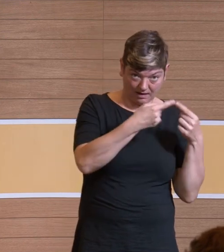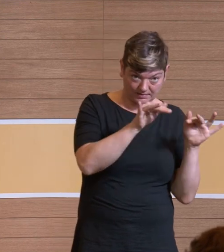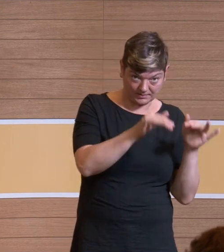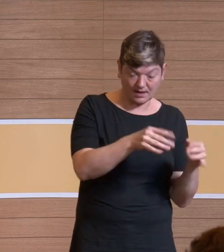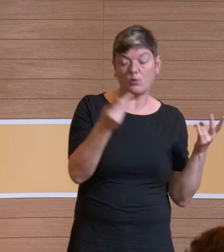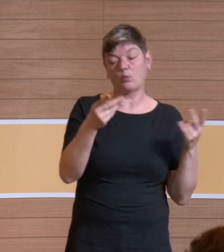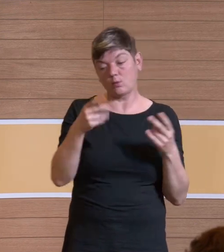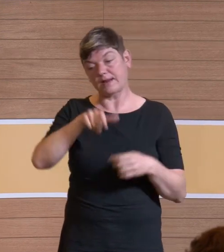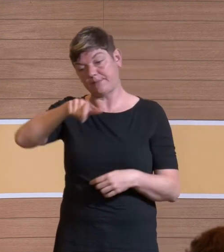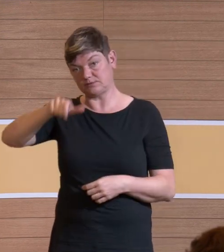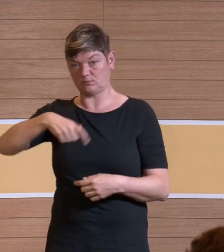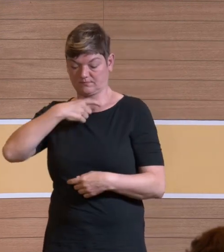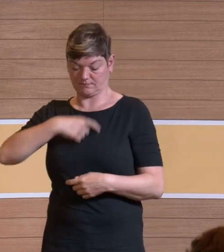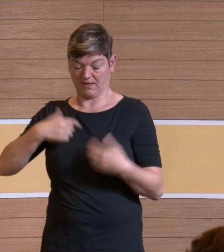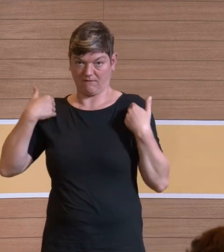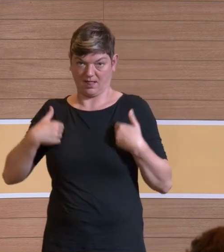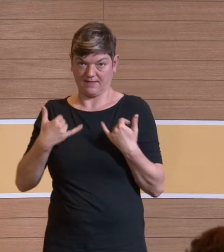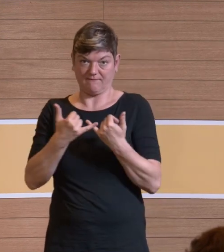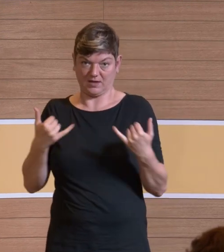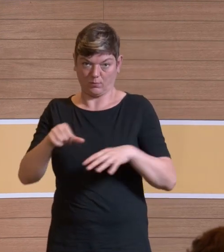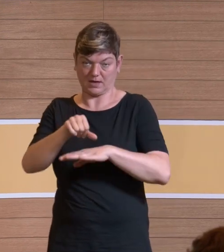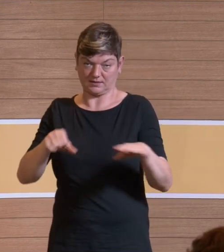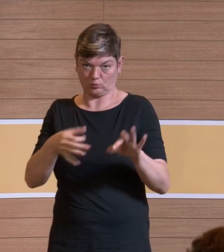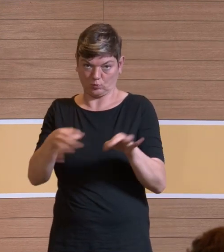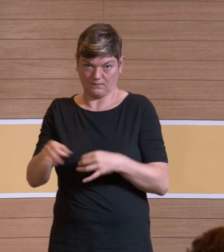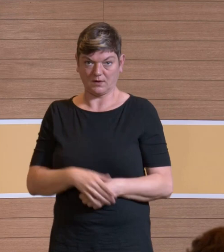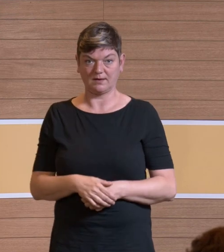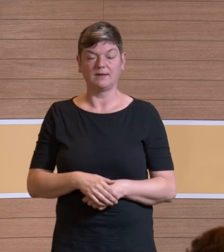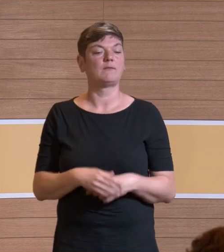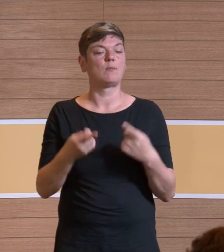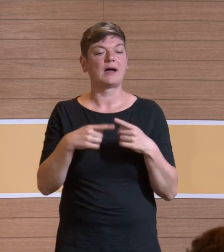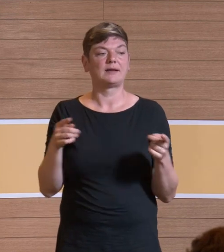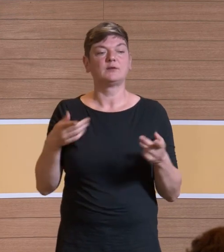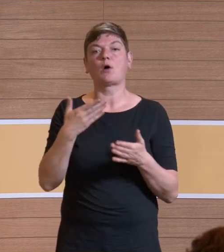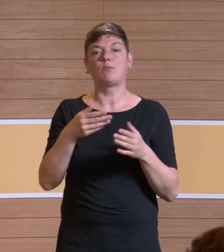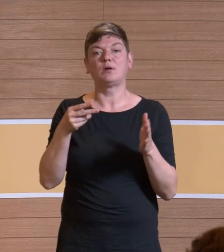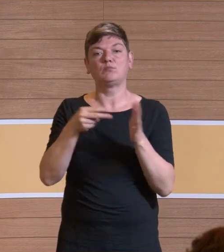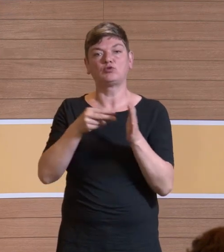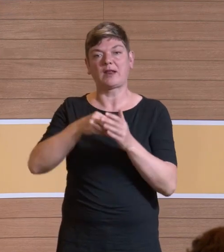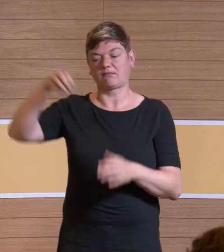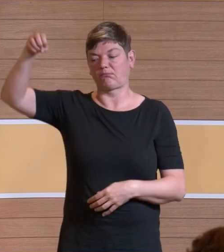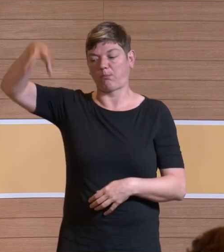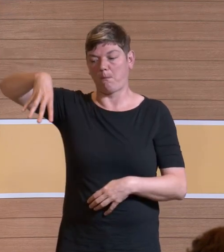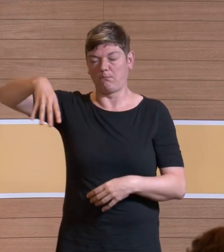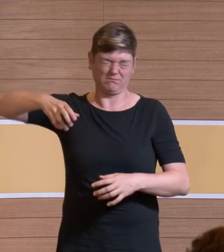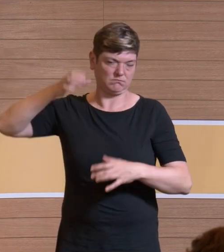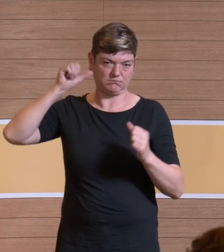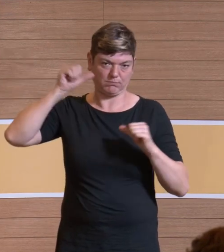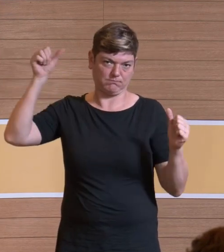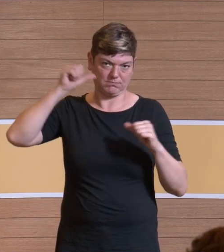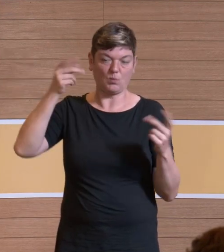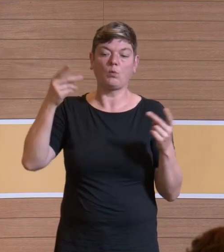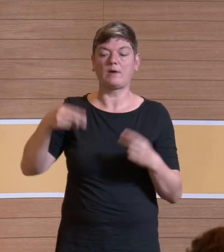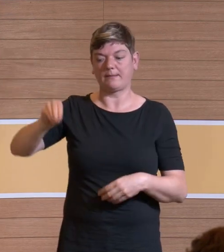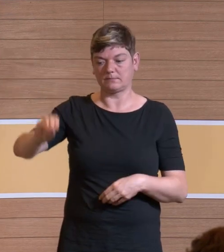aber auch am Verhalten der Leute, die da operieren, weil es macht einen Unterschied, ob ich ein Besteck aus der Höhe fallen lasse oder ob ich es hinlege, ja, akustisch